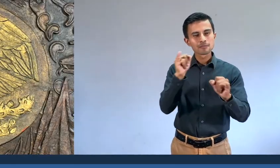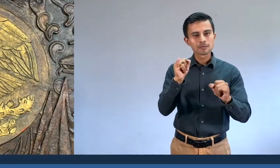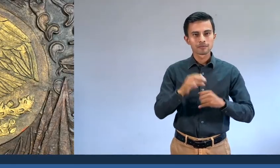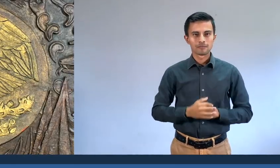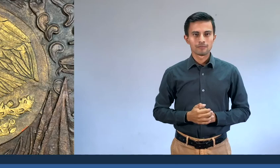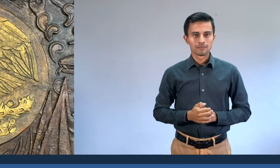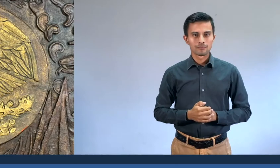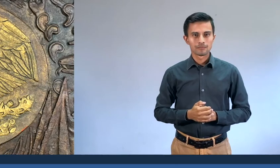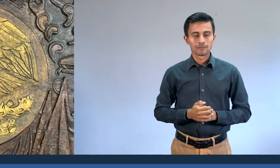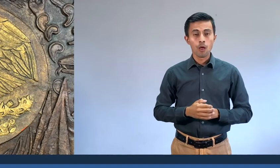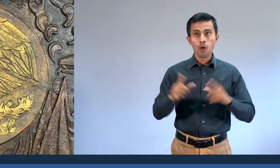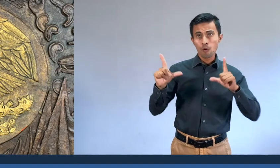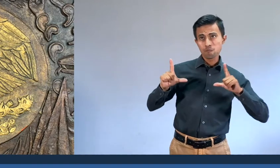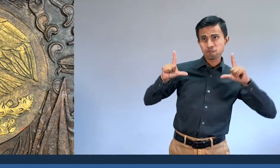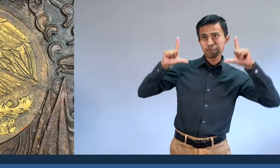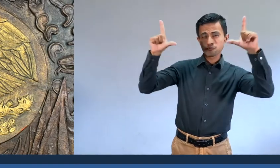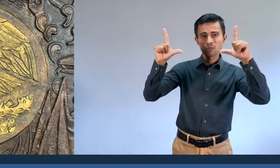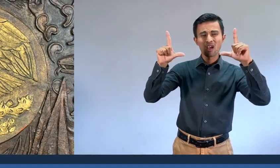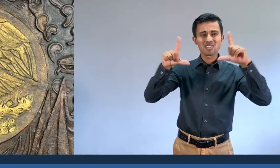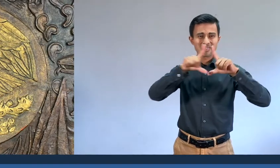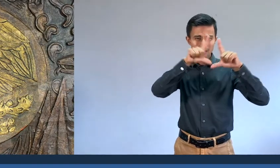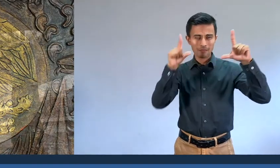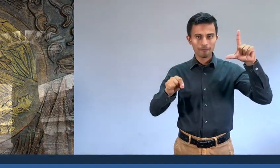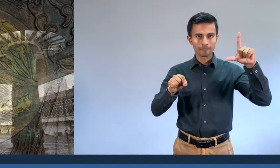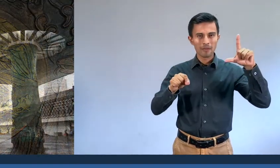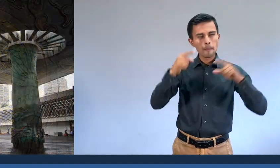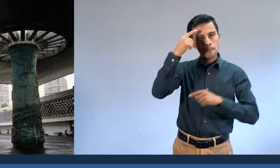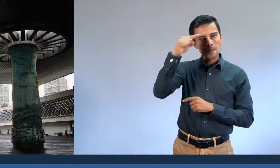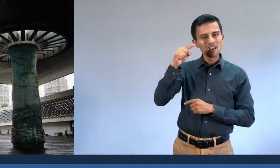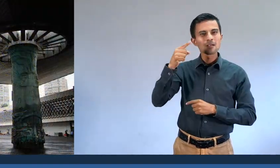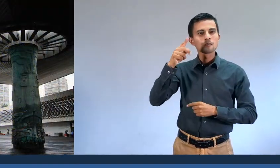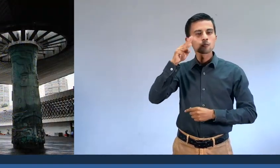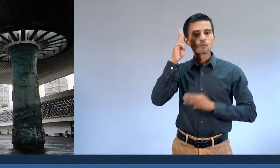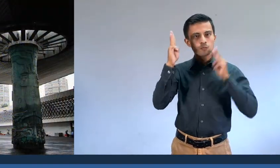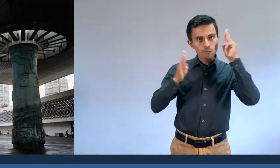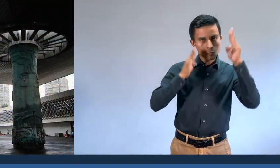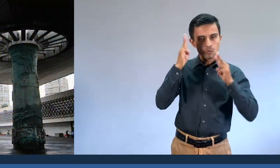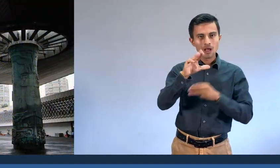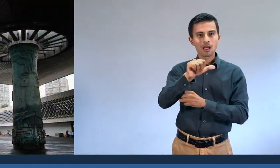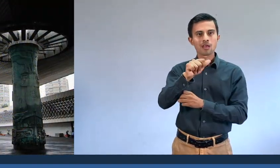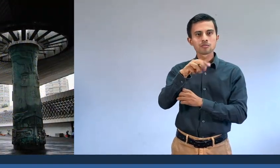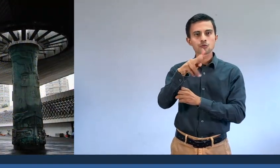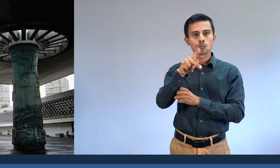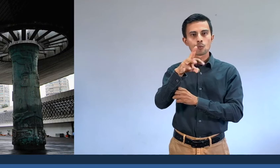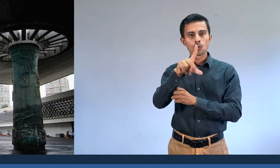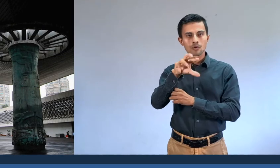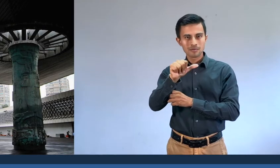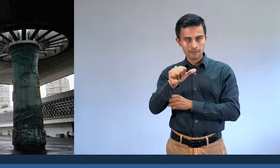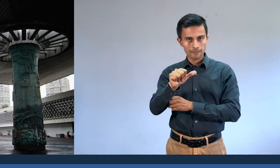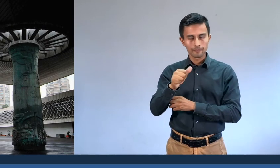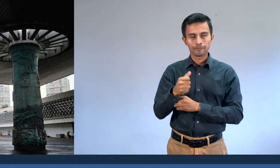para la fachada principal del Museo de Antropología e Historia y la columna conocida como El Paraguas.